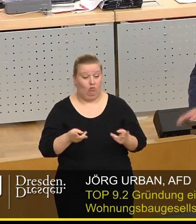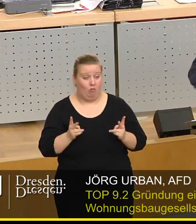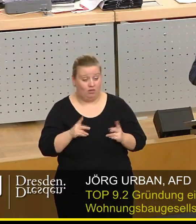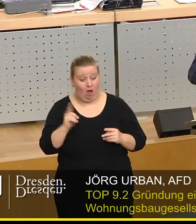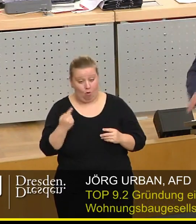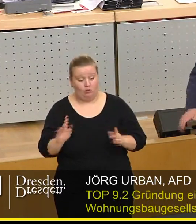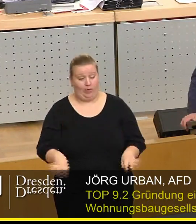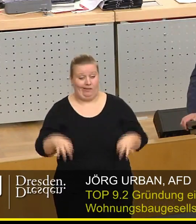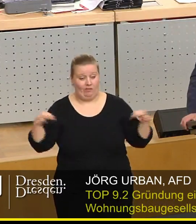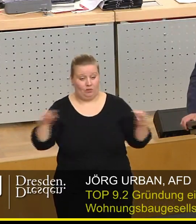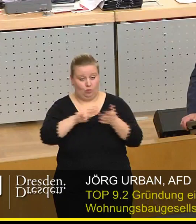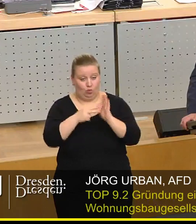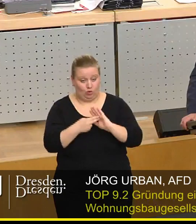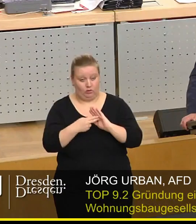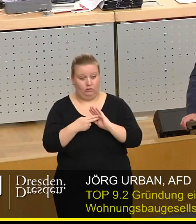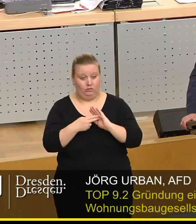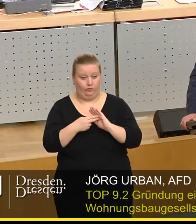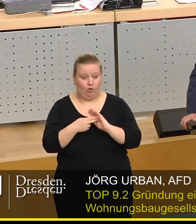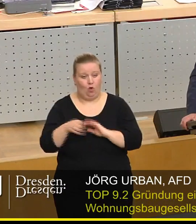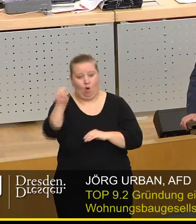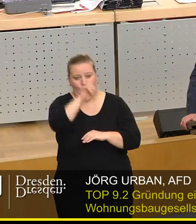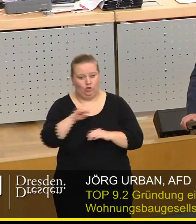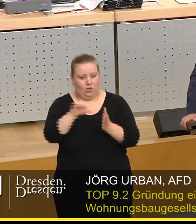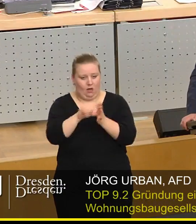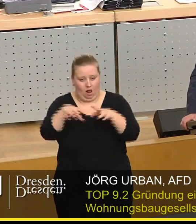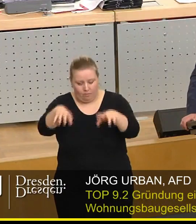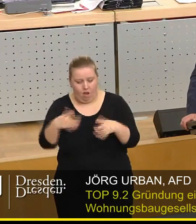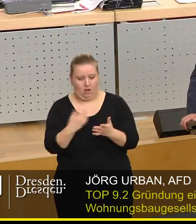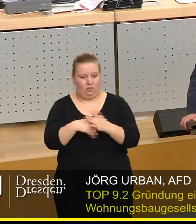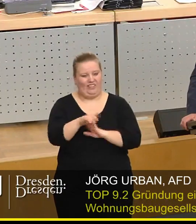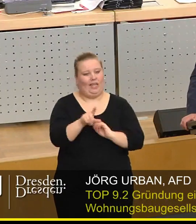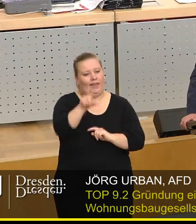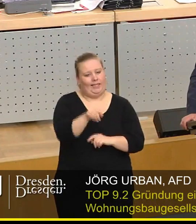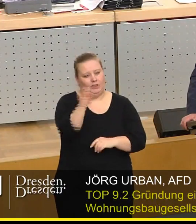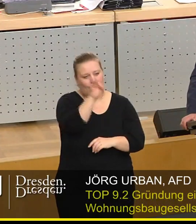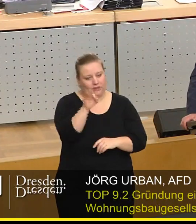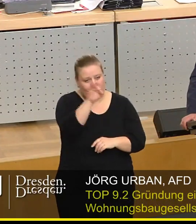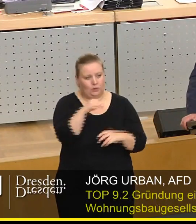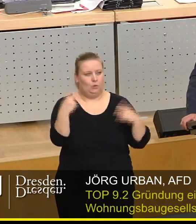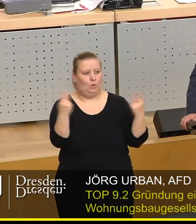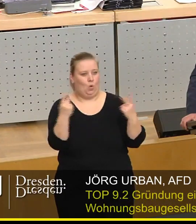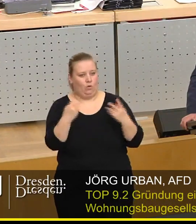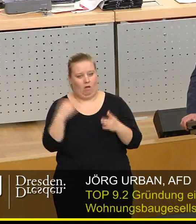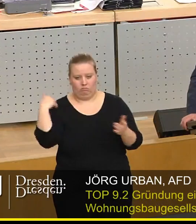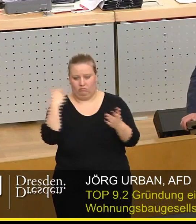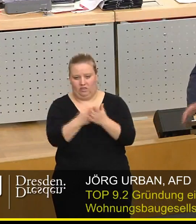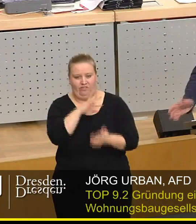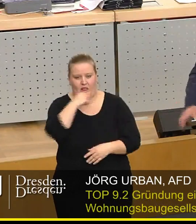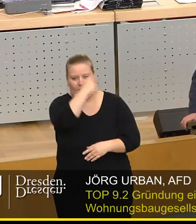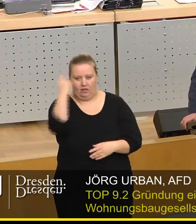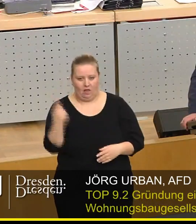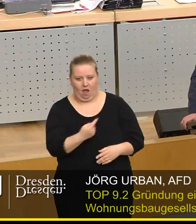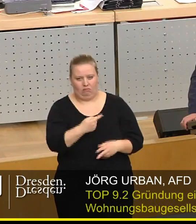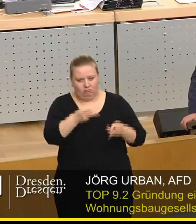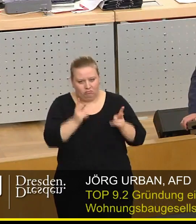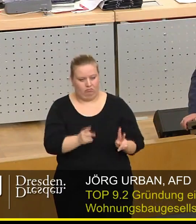noch auf die Inflationspolitik der EZB, auf die Niedrigzinspolitik der EZB oder auch auf die seit Jahren stagnierenden